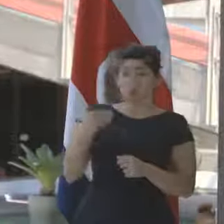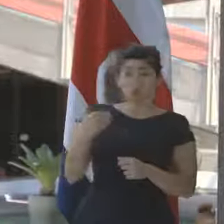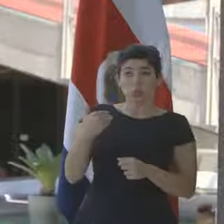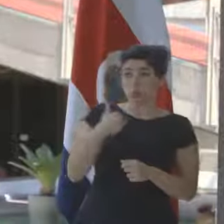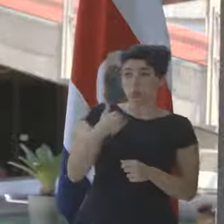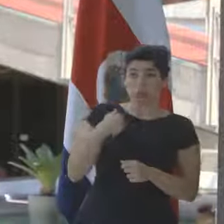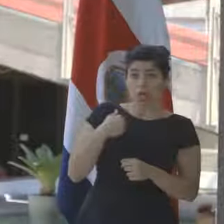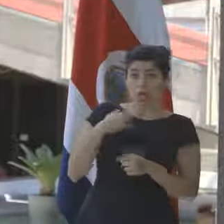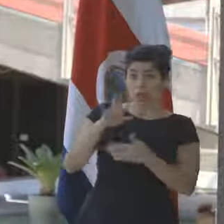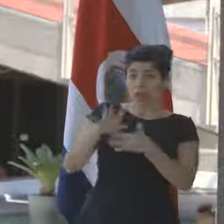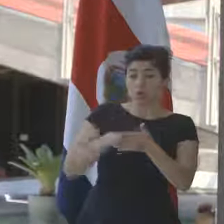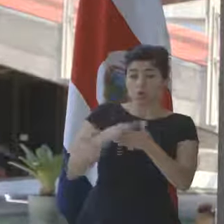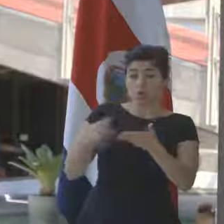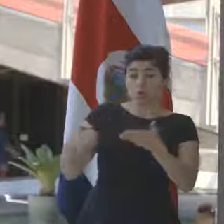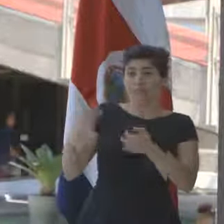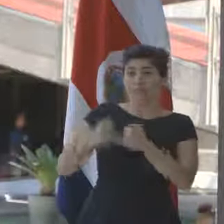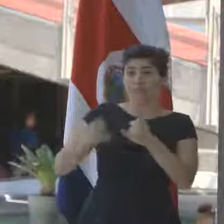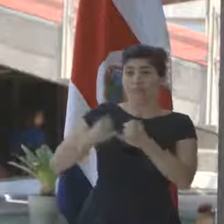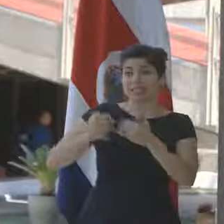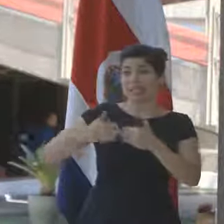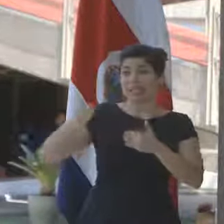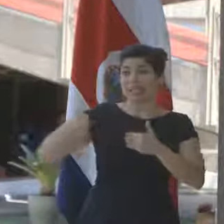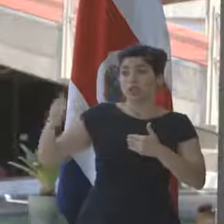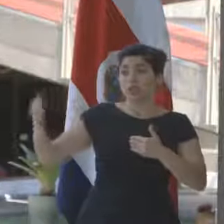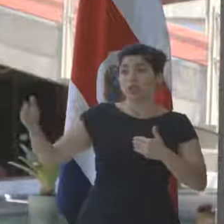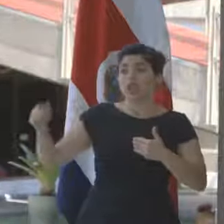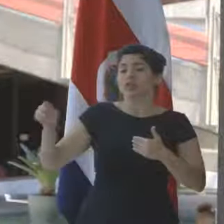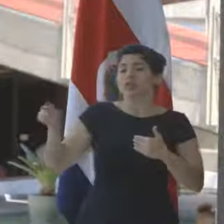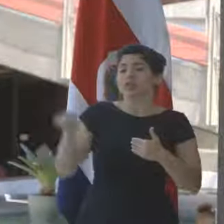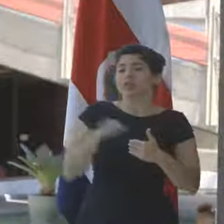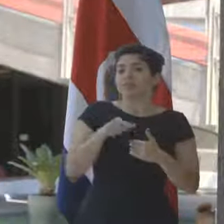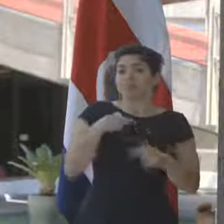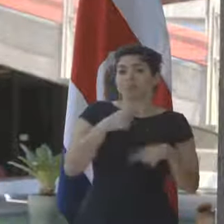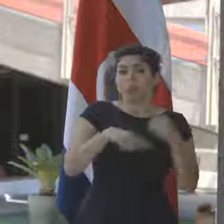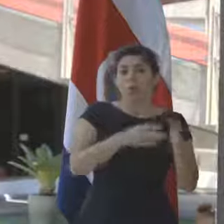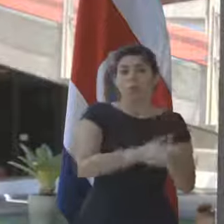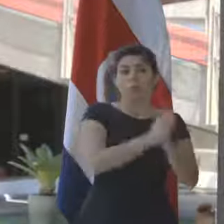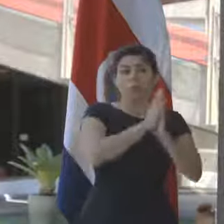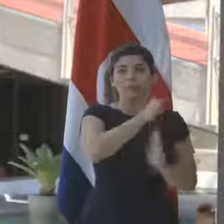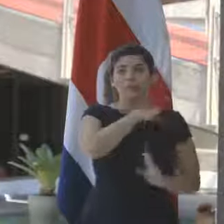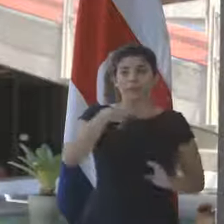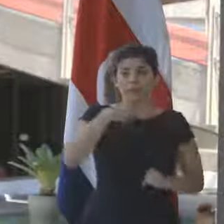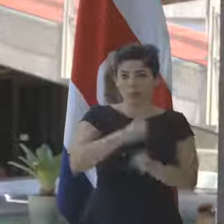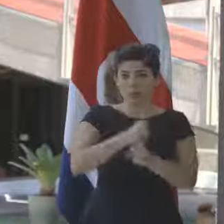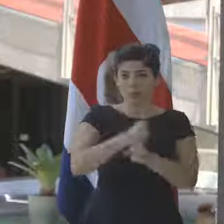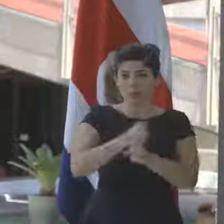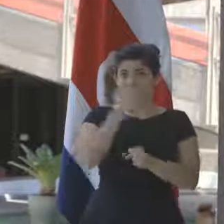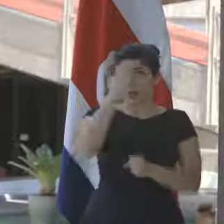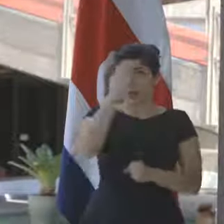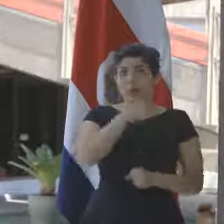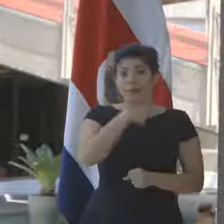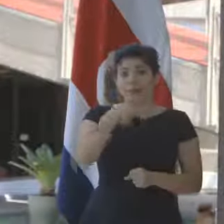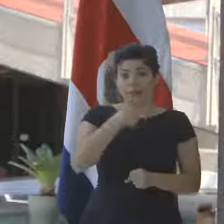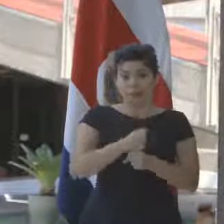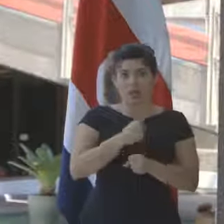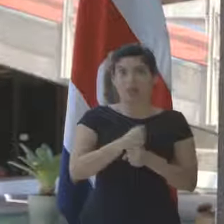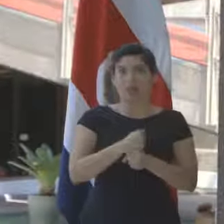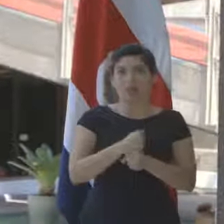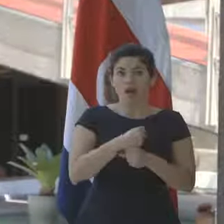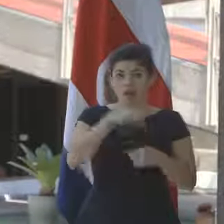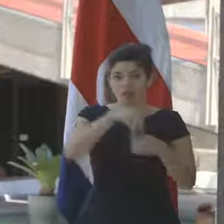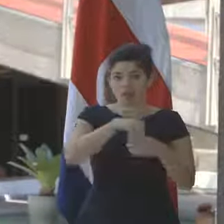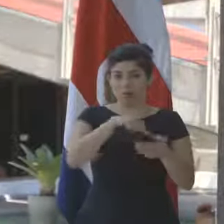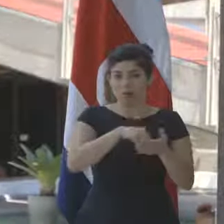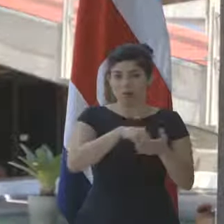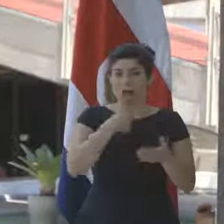el cronograma de vencimientos. Eso se lo pediremos al Ministro de Trabajo, porque en el Ministerio de Trabajo están allí.